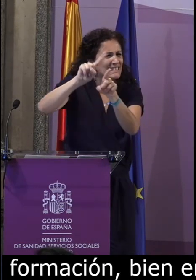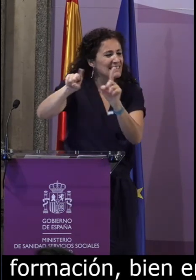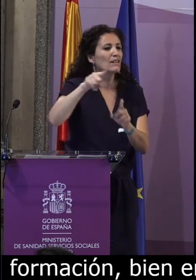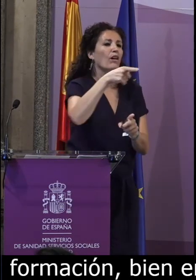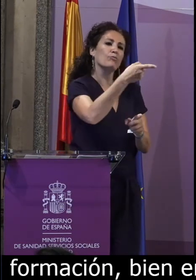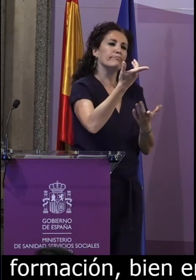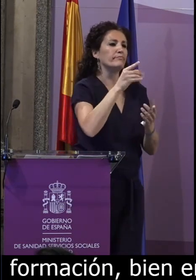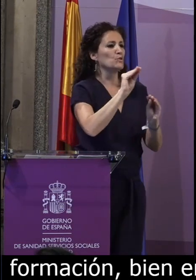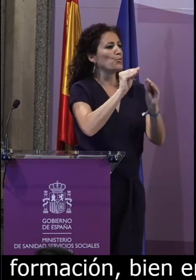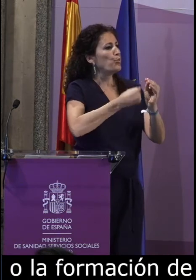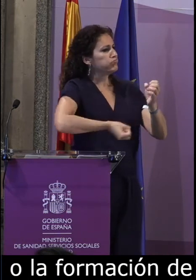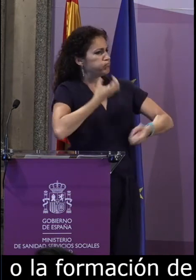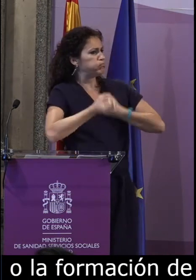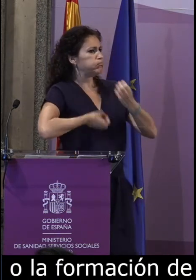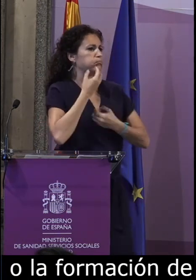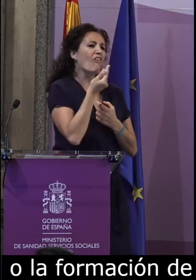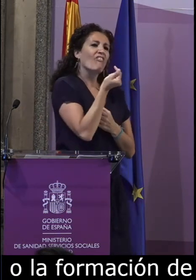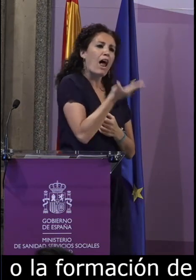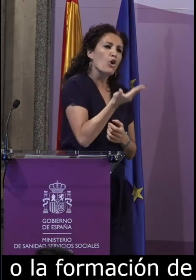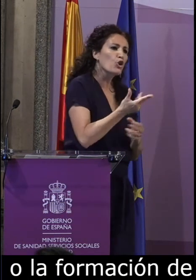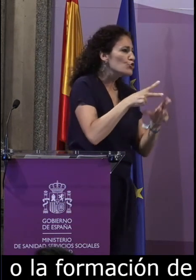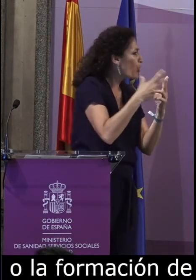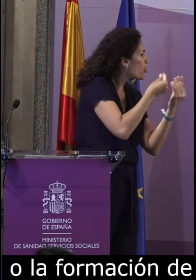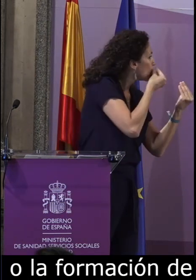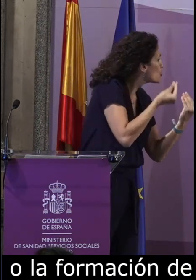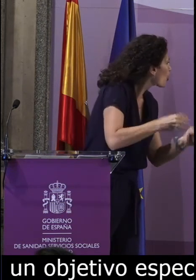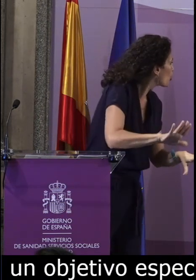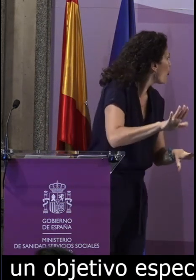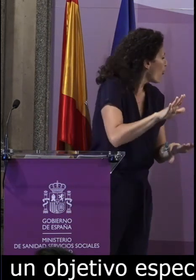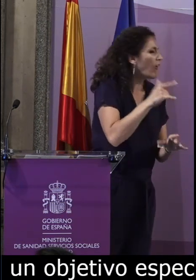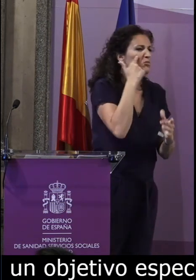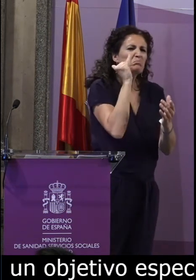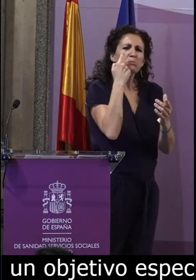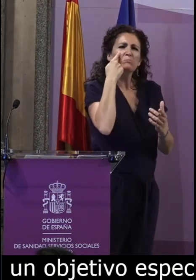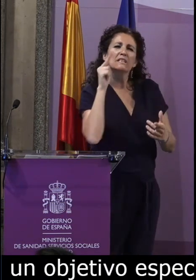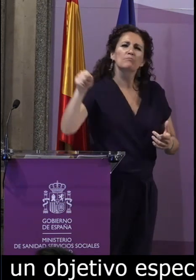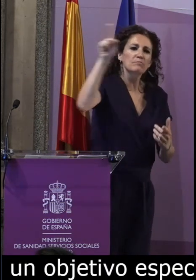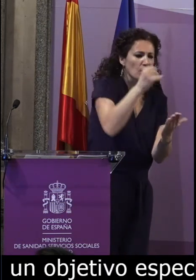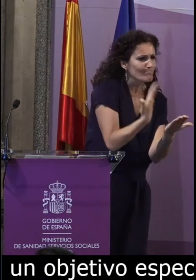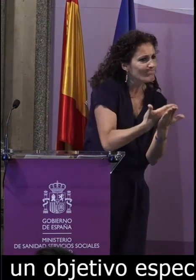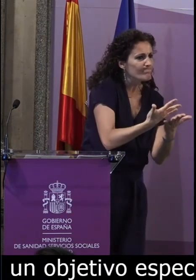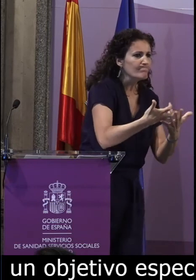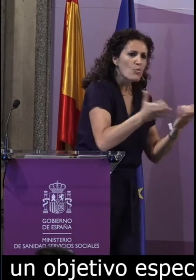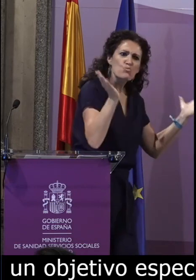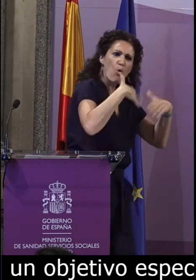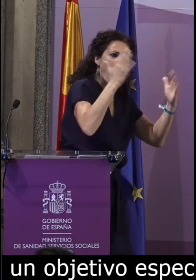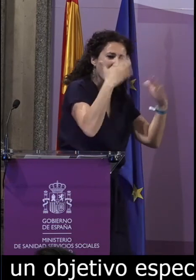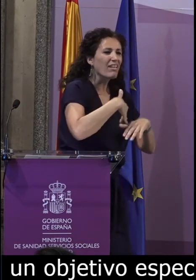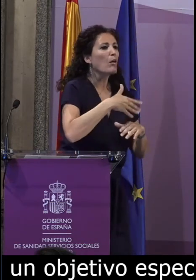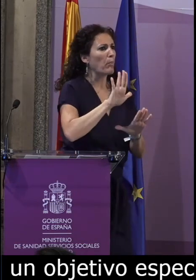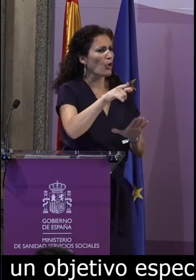que es, a la hora de hacer esa recopilación de esos vídeos, que nos sirva como material